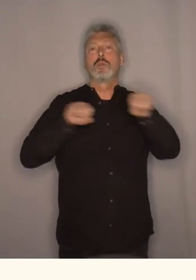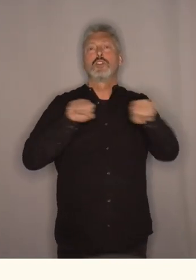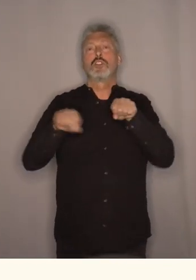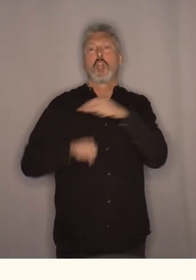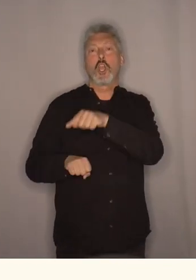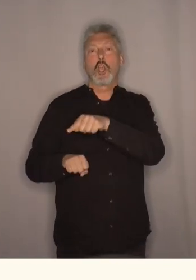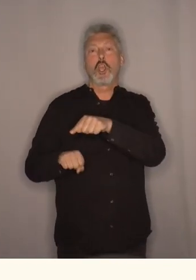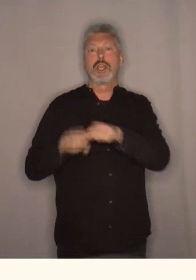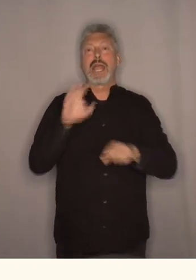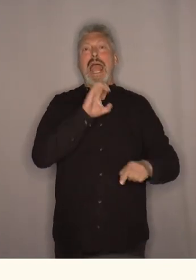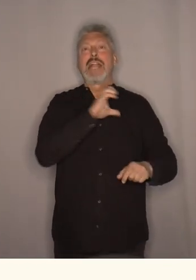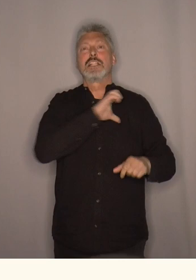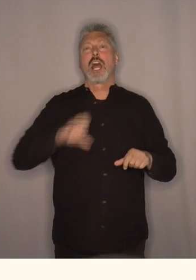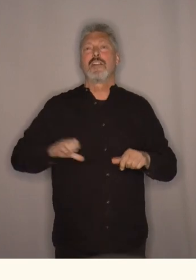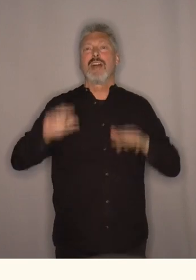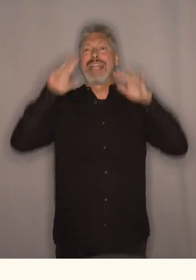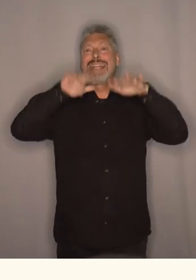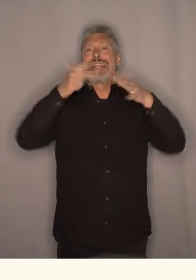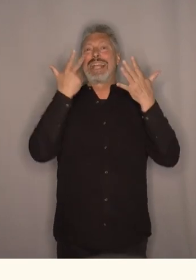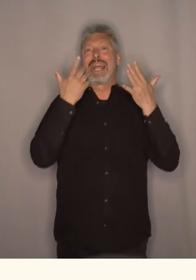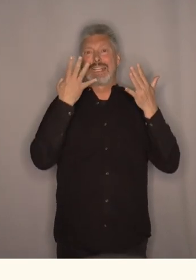Salvador. I 1997.